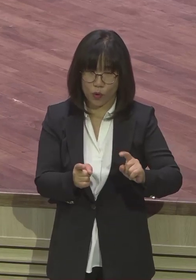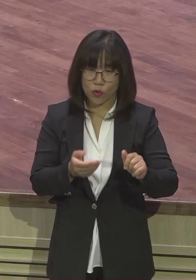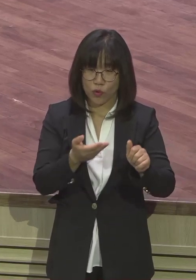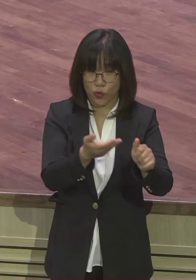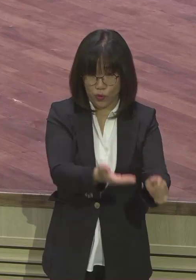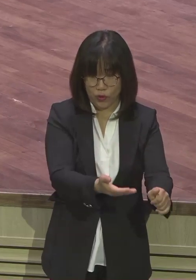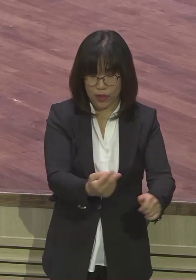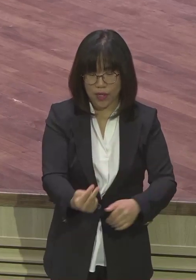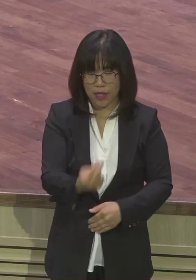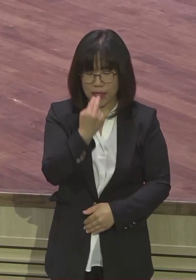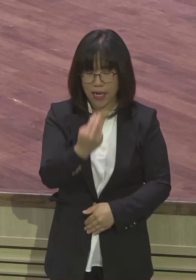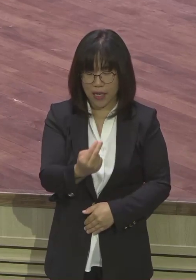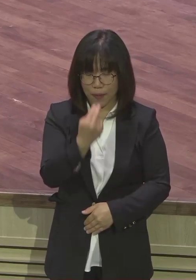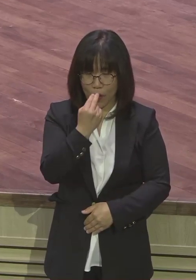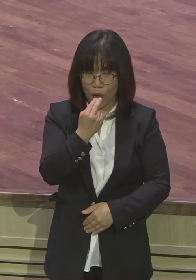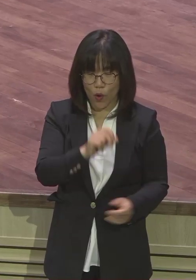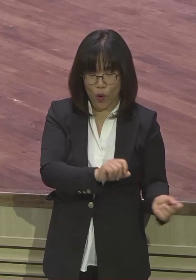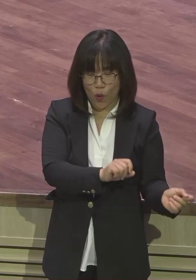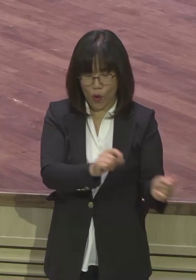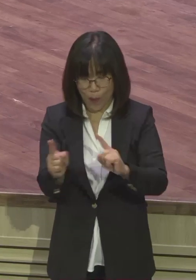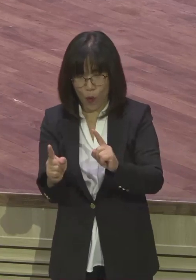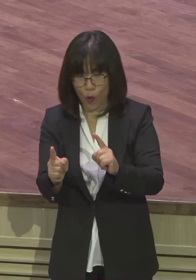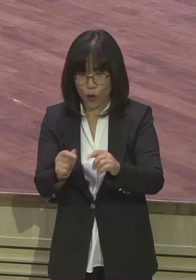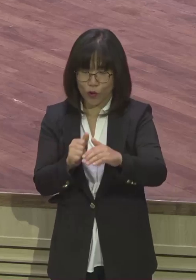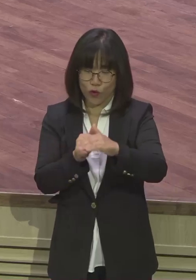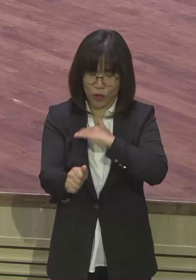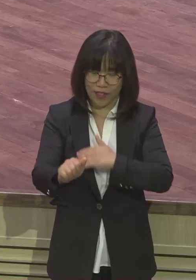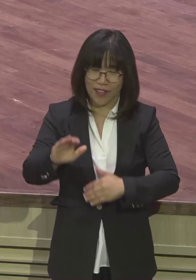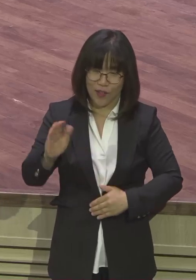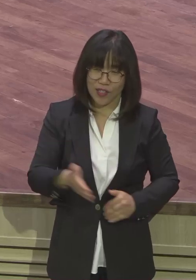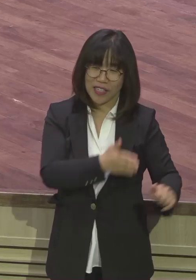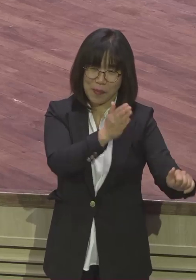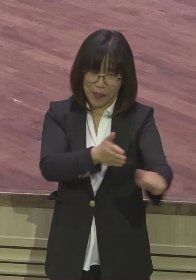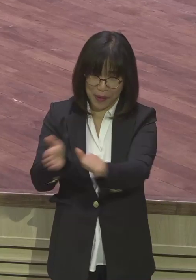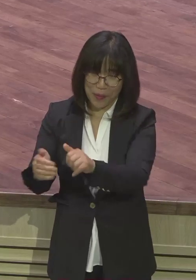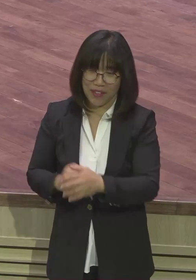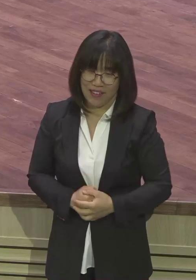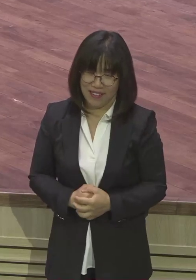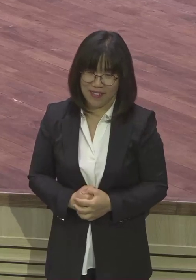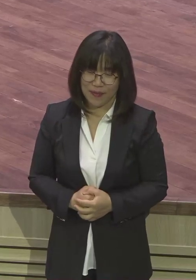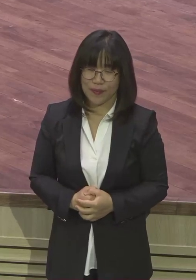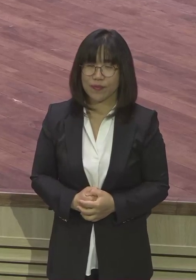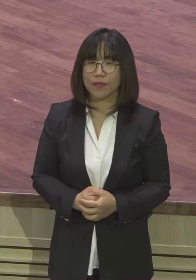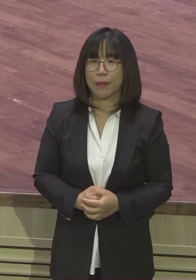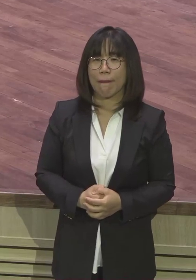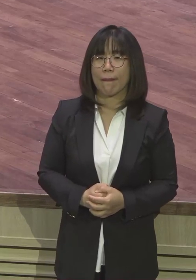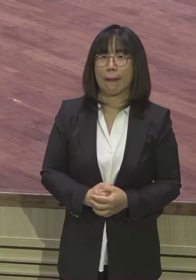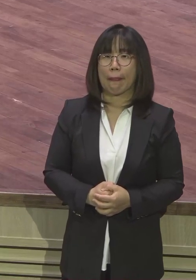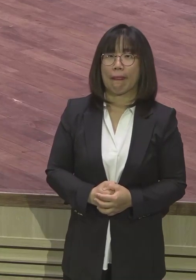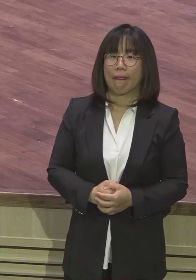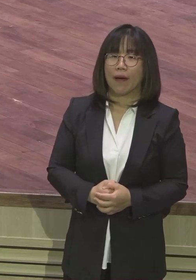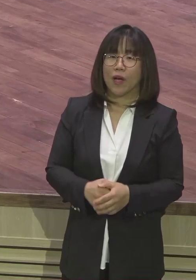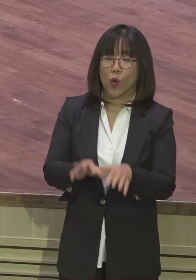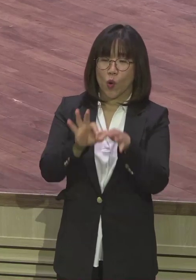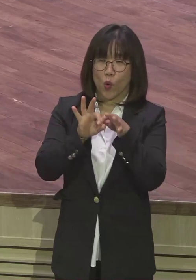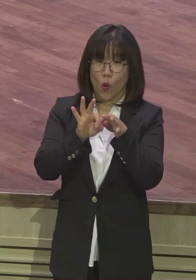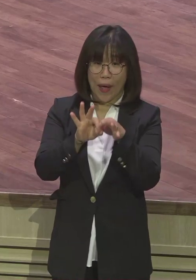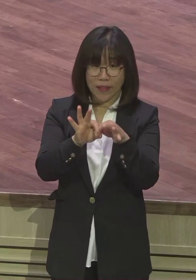주역 인생 되기를 제문으로 축복합니다. 주신 말씀 생각하면 우리 기도하겠습니다. 정말로 관계 오늘 제목이 회복입니다. 하나님의